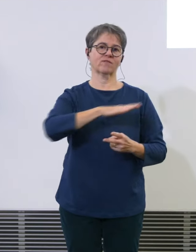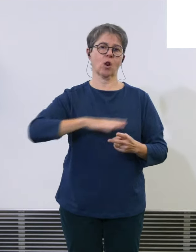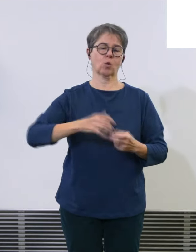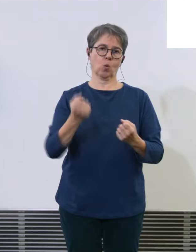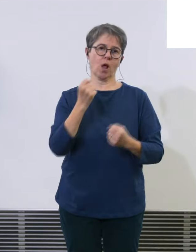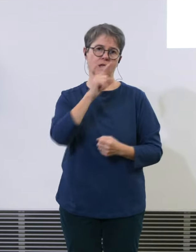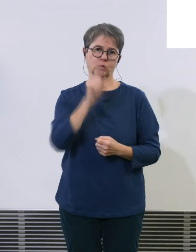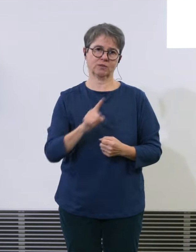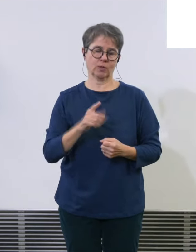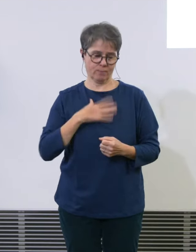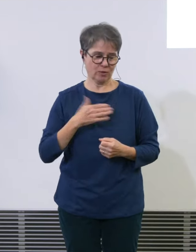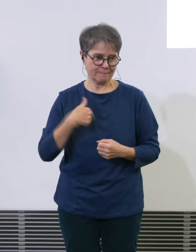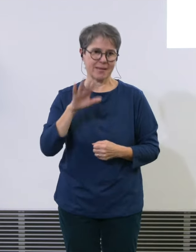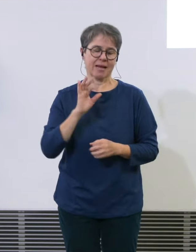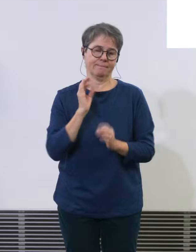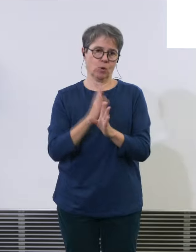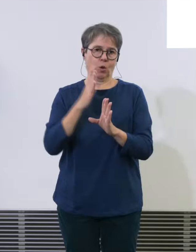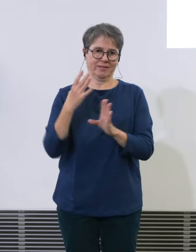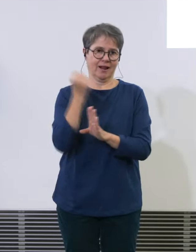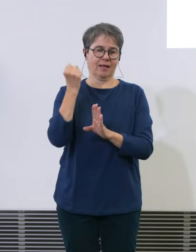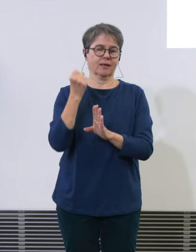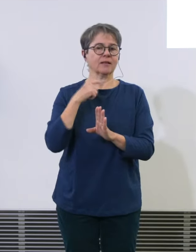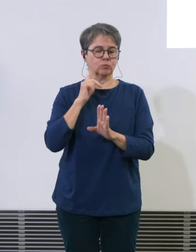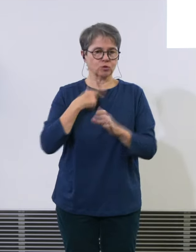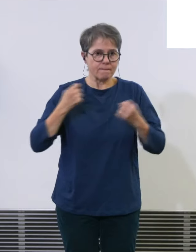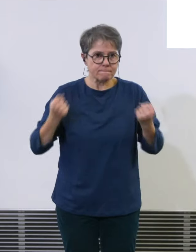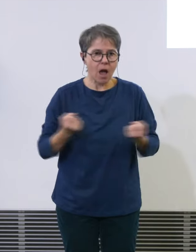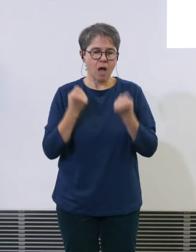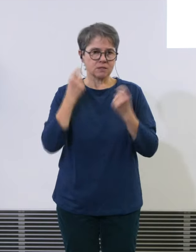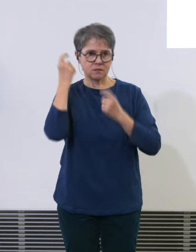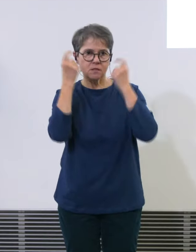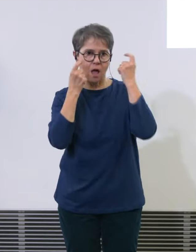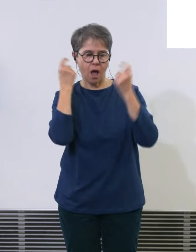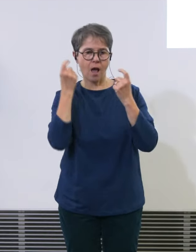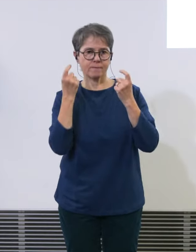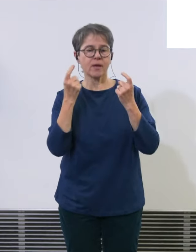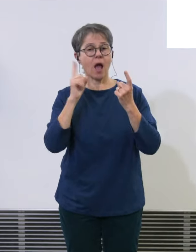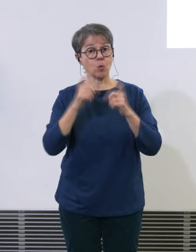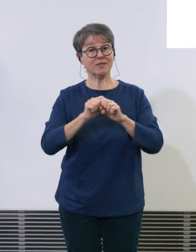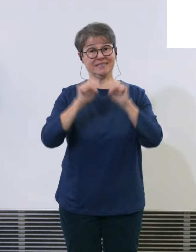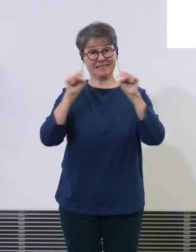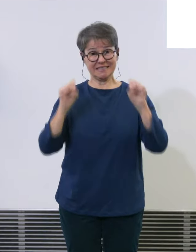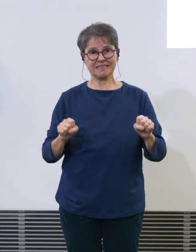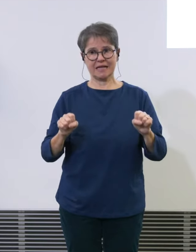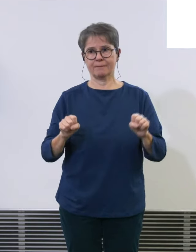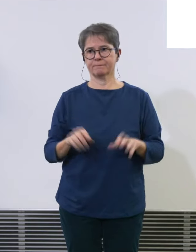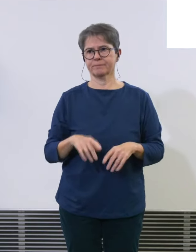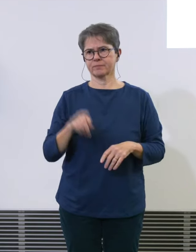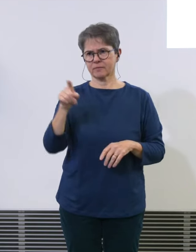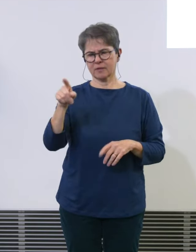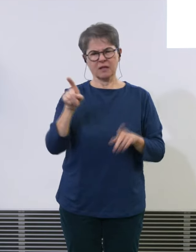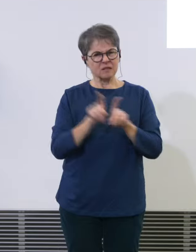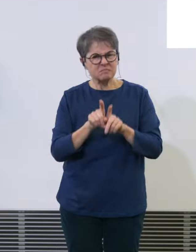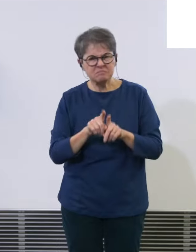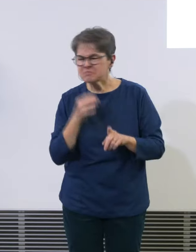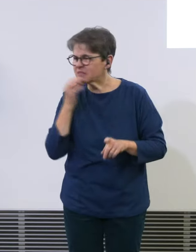gewisse Massnahmen die wir machen können das werden wir auch zusammen mit den Partner aber man muss auch am System arbeiten das ist ganz wichtig ist das etwas